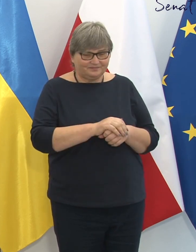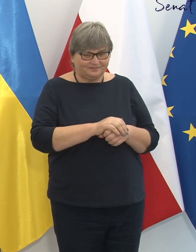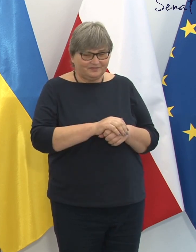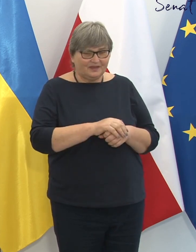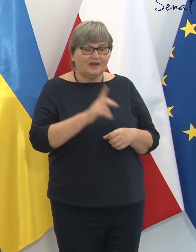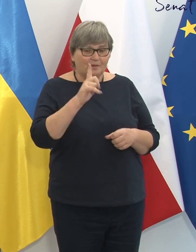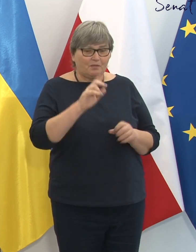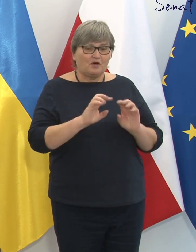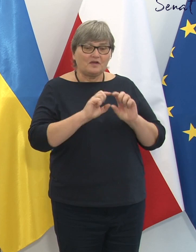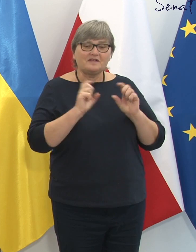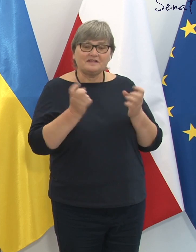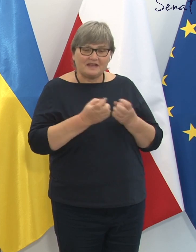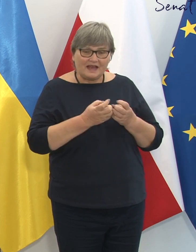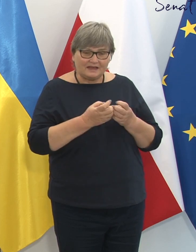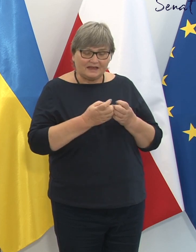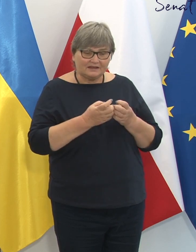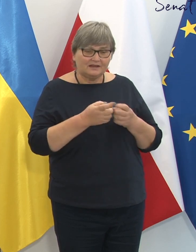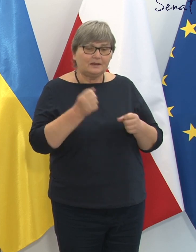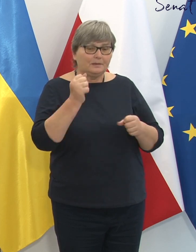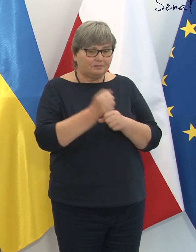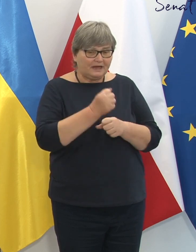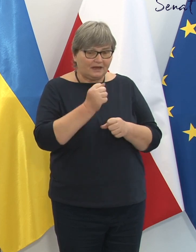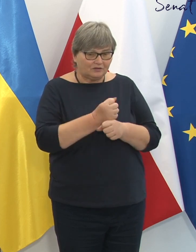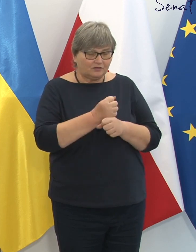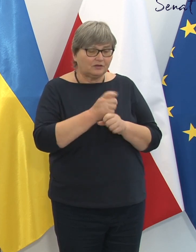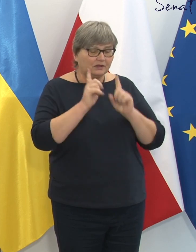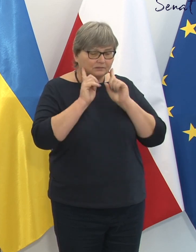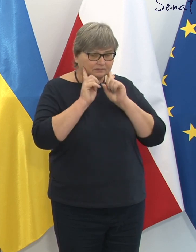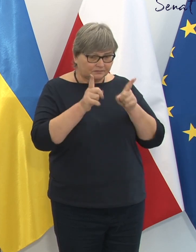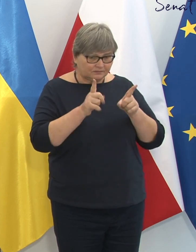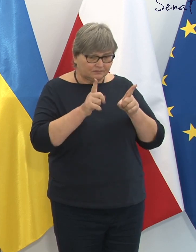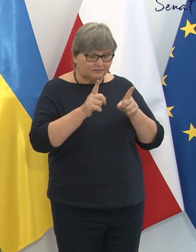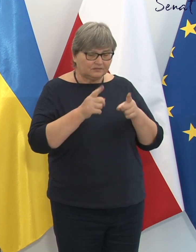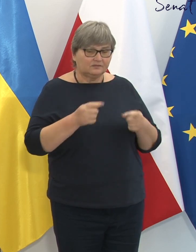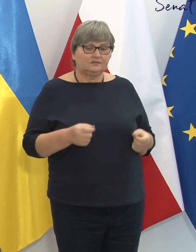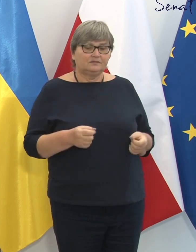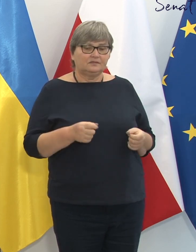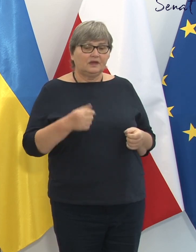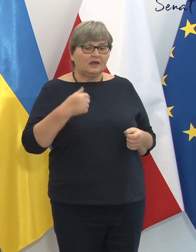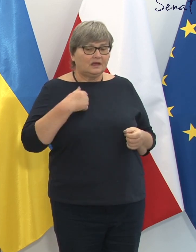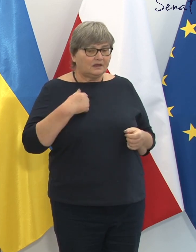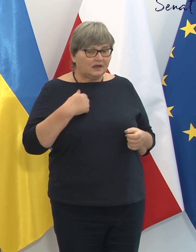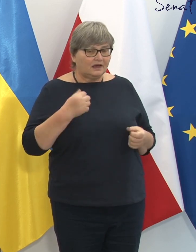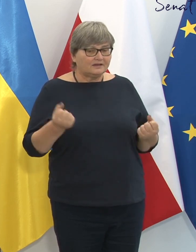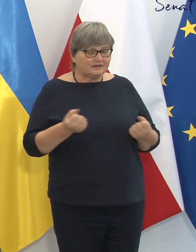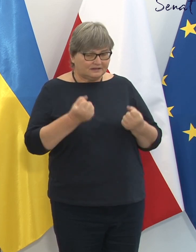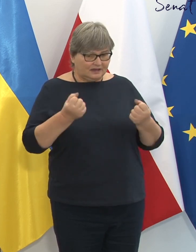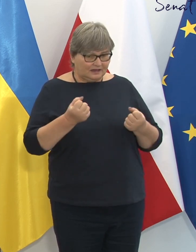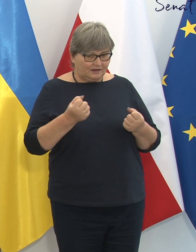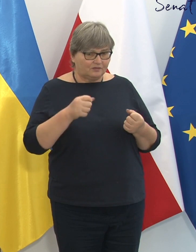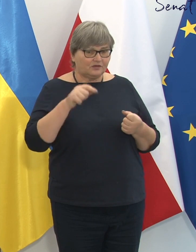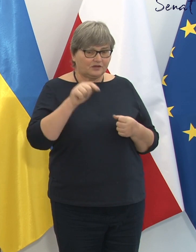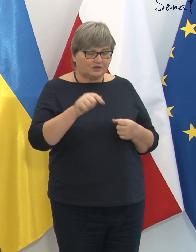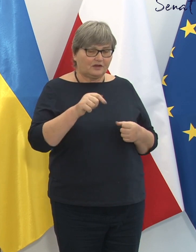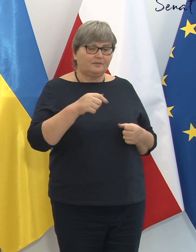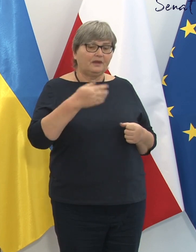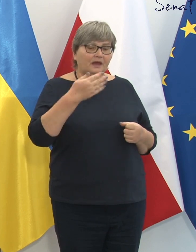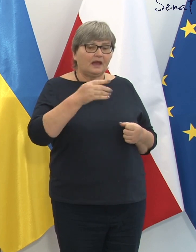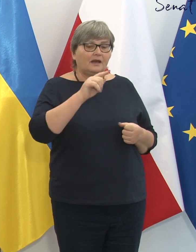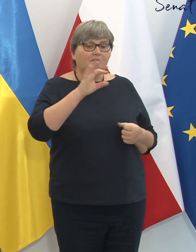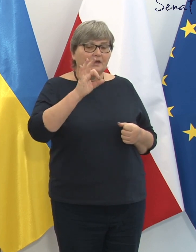Senat po prostu pracuje w sposób rzetelny. I chciałem powiedzieć, że właśnie do MSZ-u